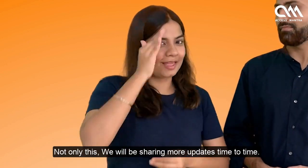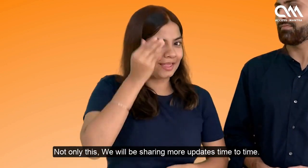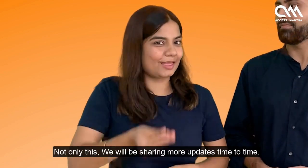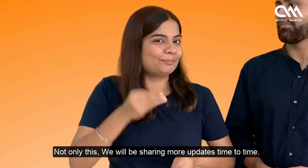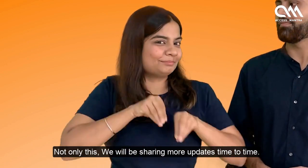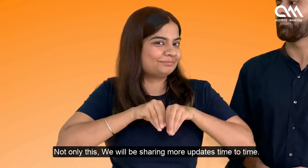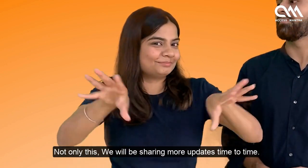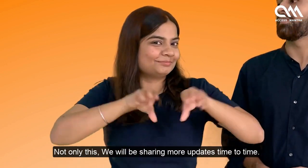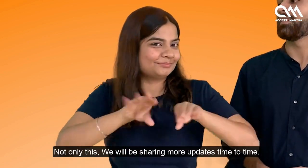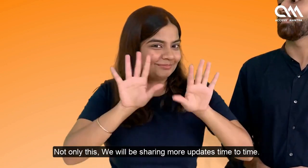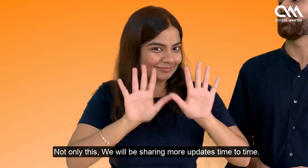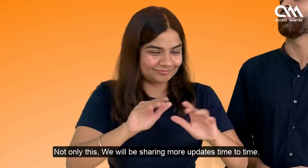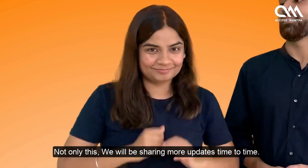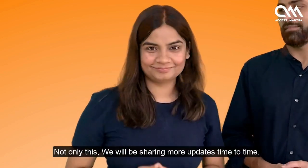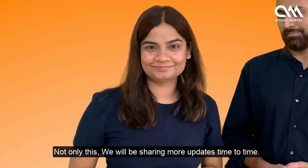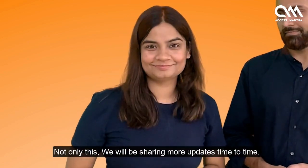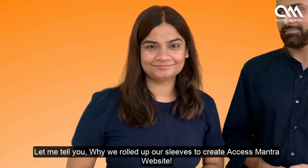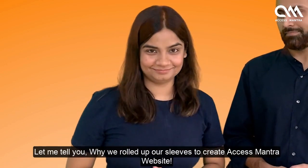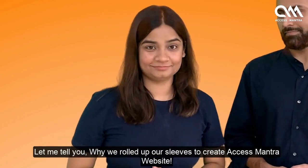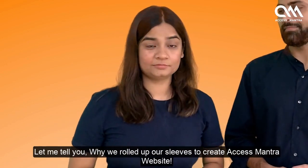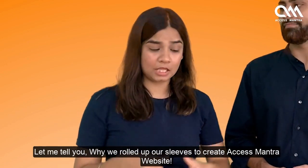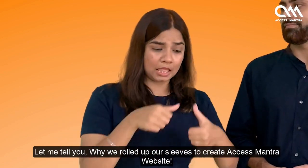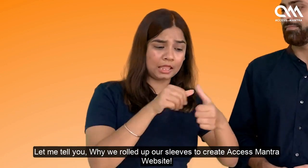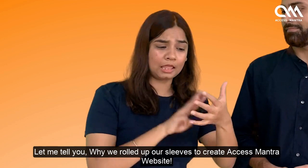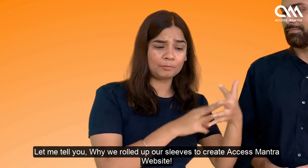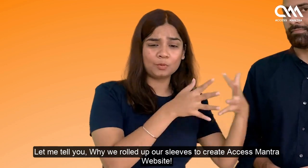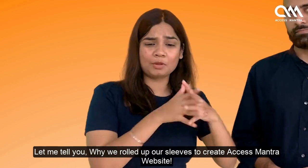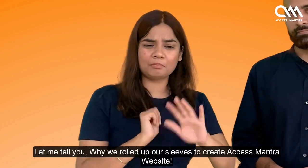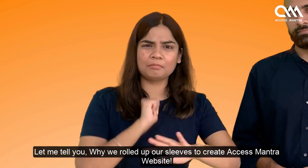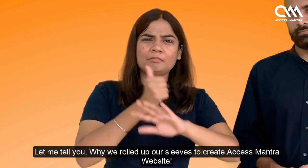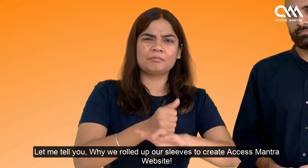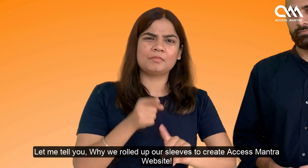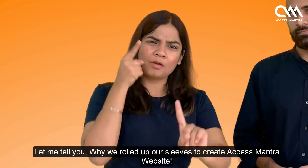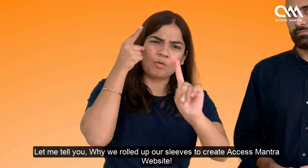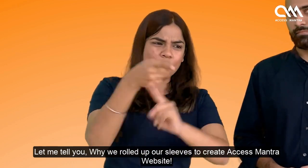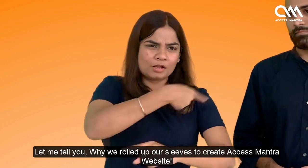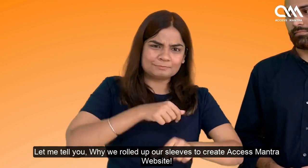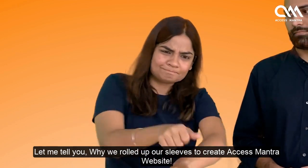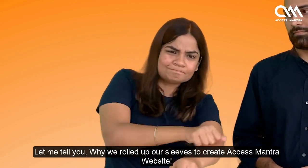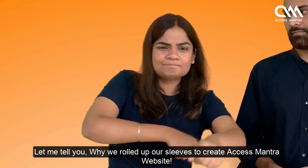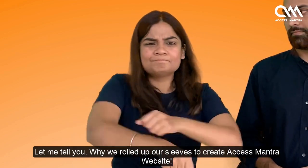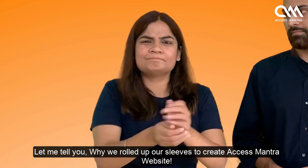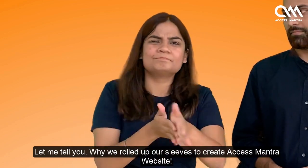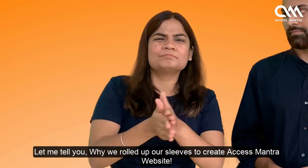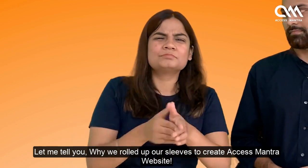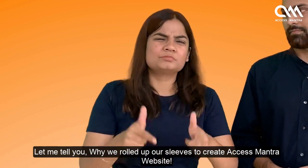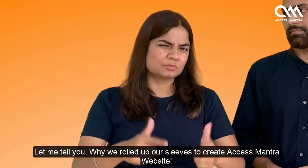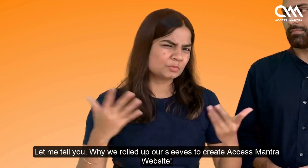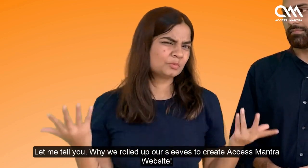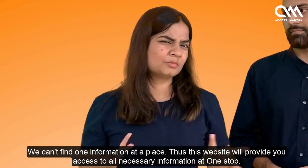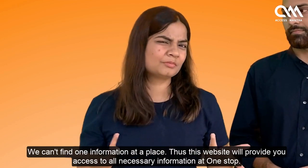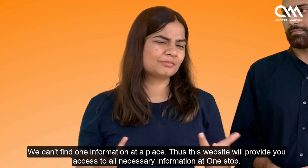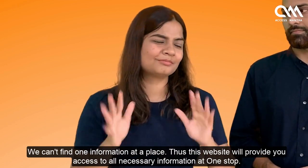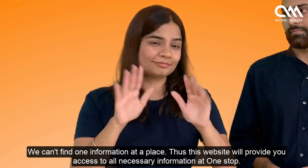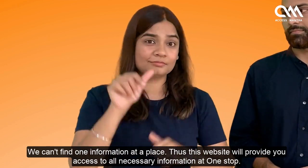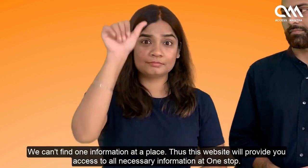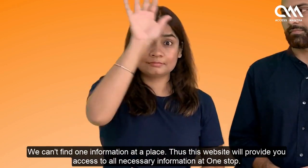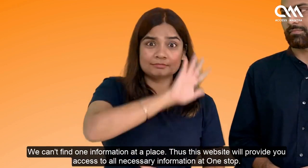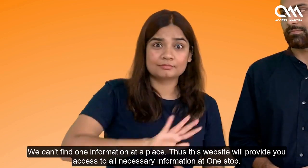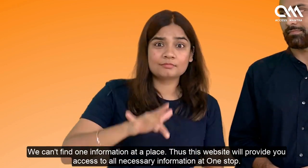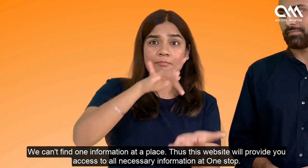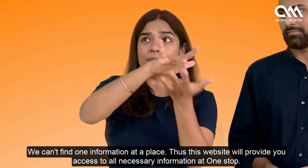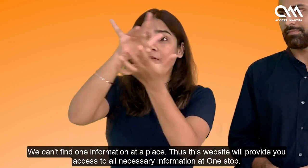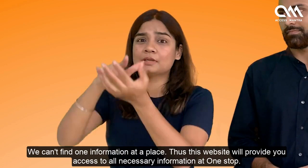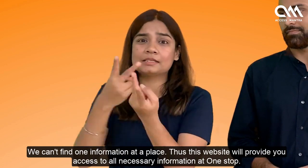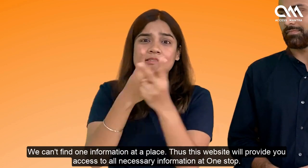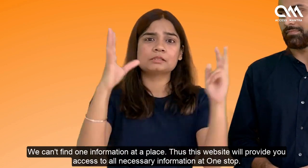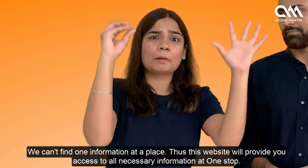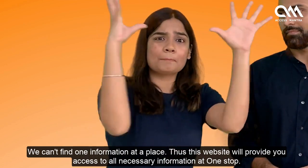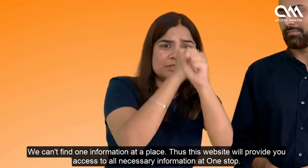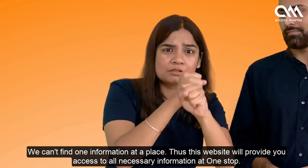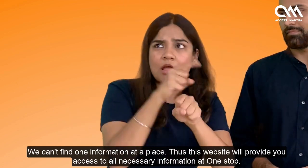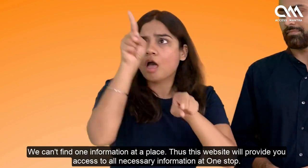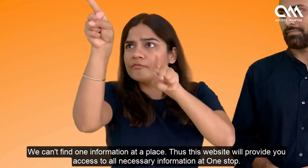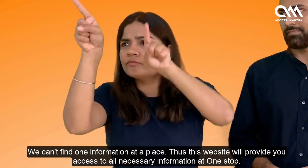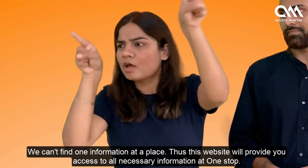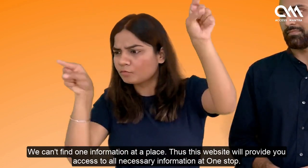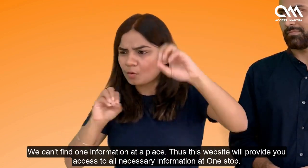चूट्री